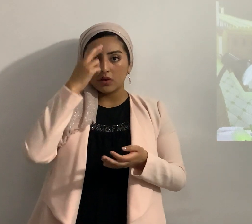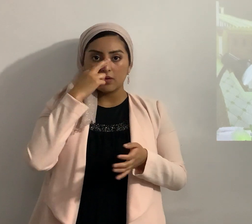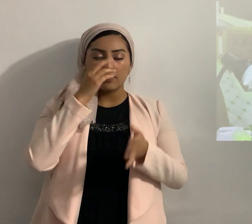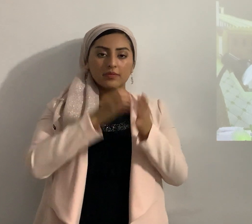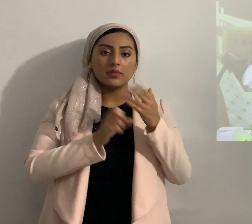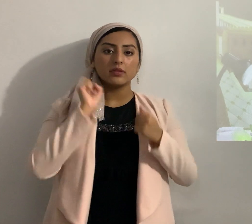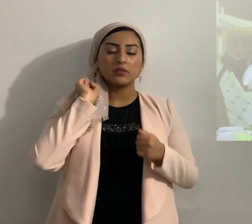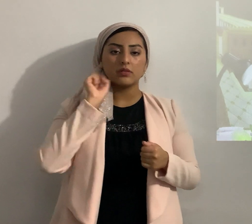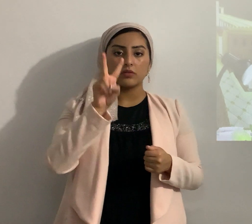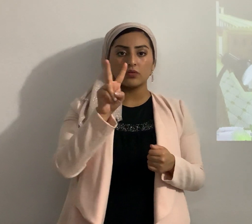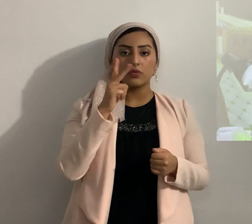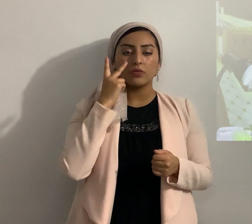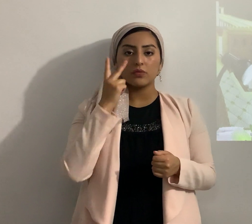vamos a ver el verso 14